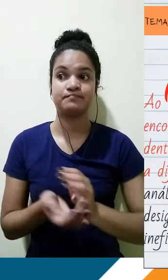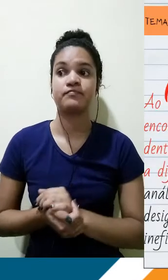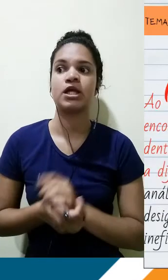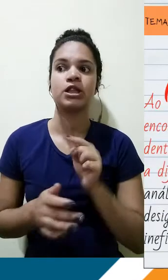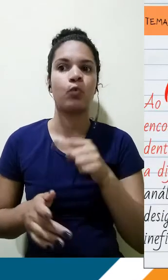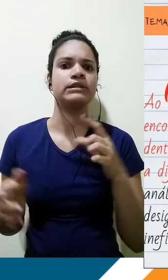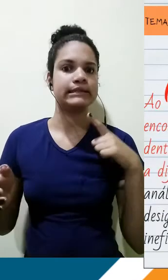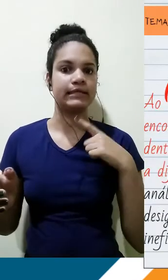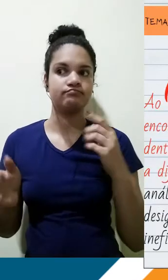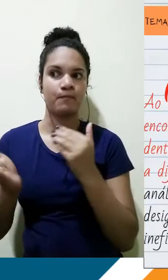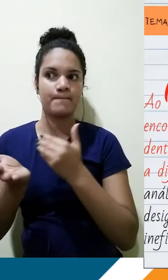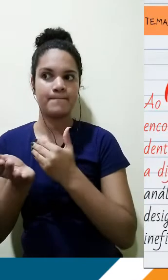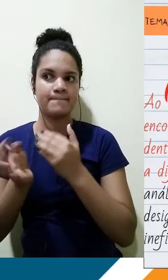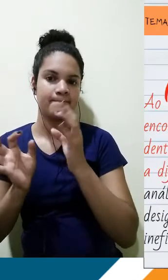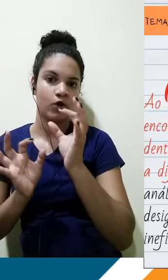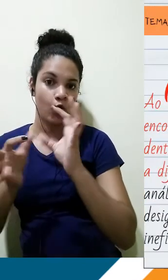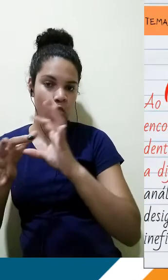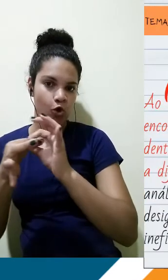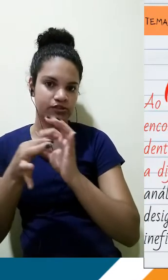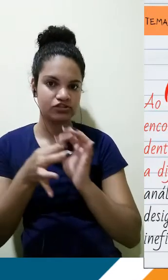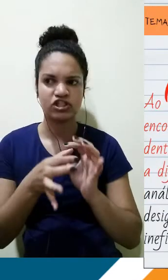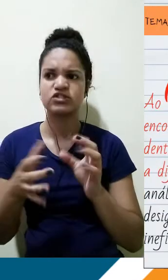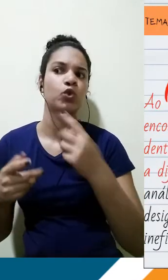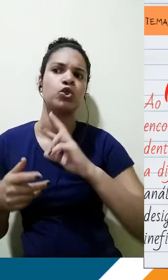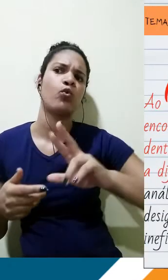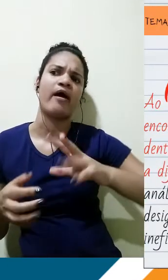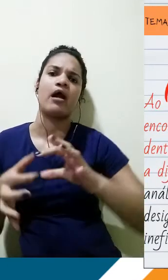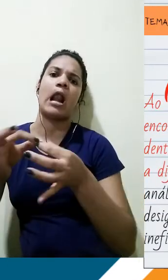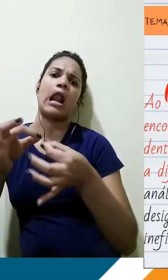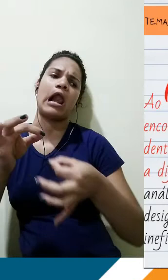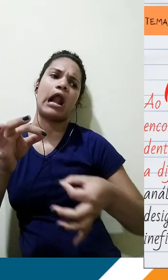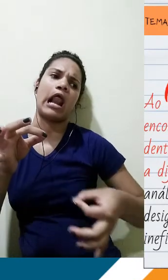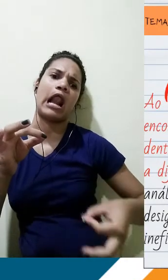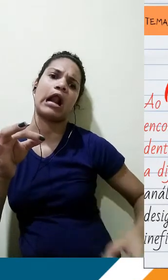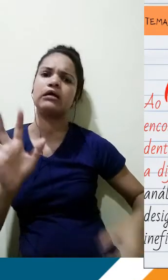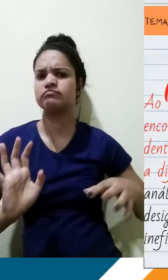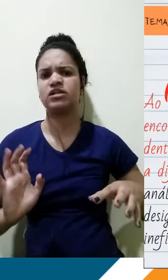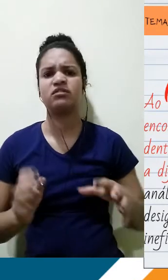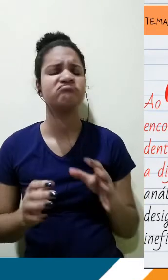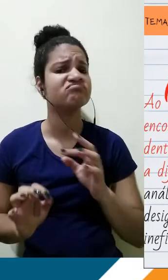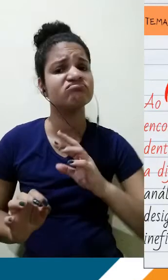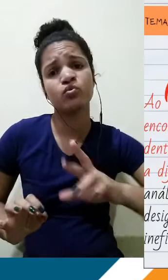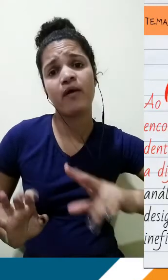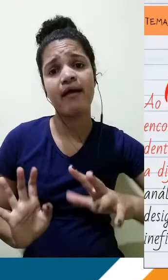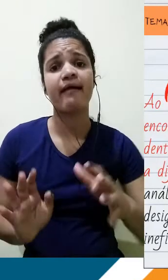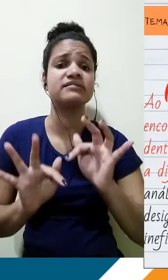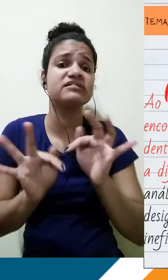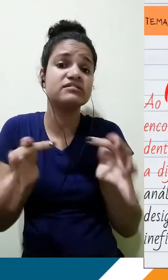contextualização não é um processo mega elaborado, que traz um repertório diferentíssimo. Não. Um repertório que vai trabalhar tem uma questão simples.